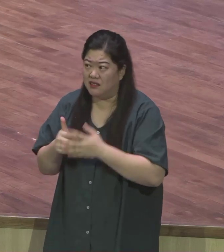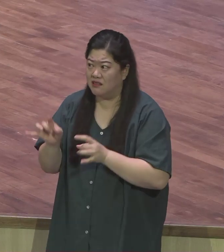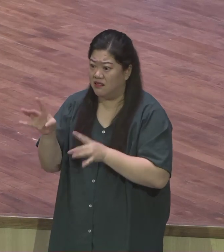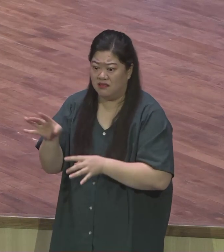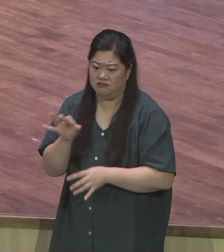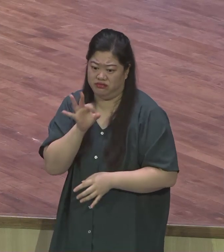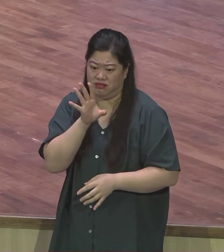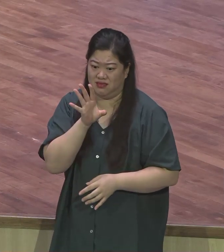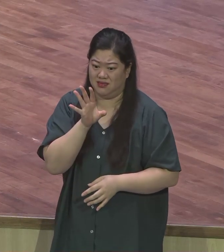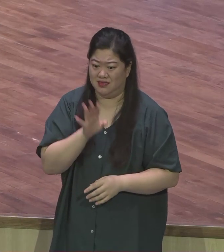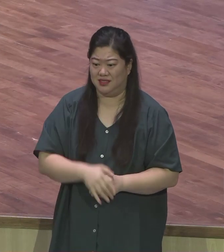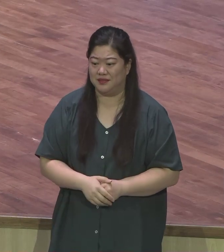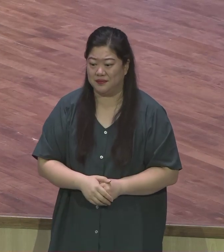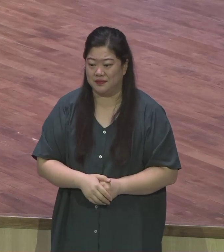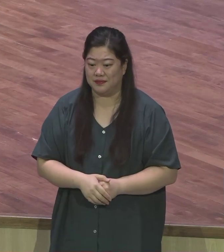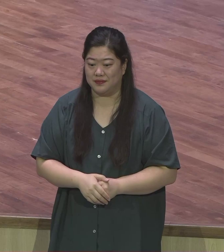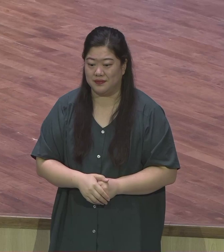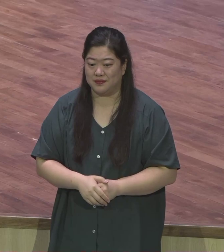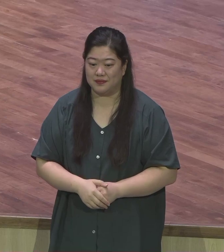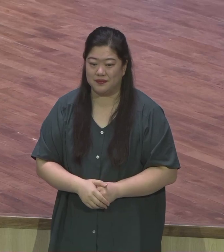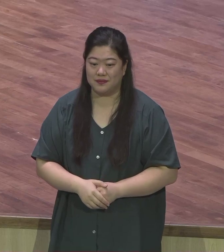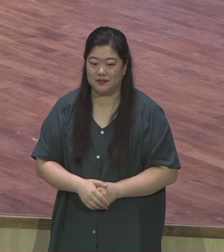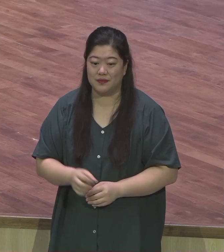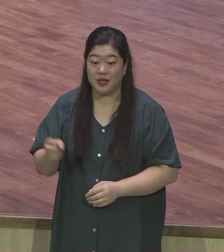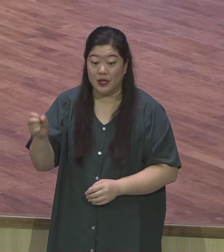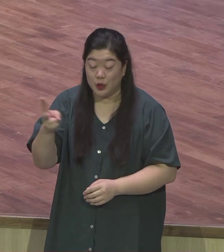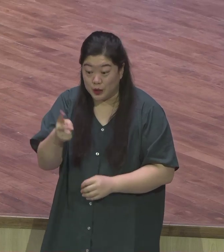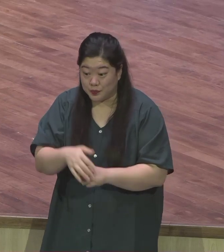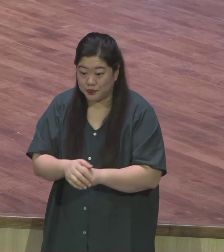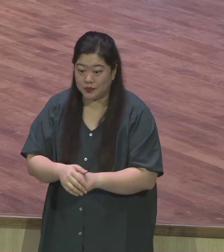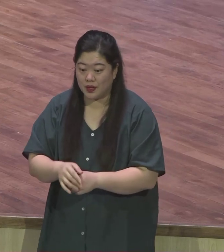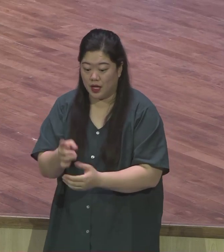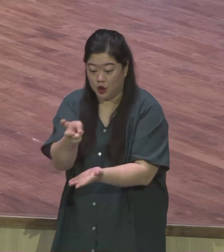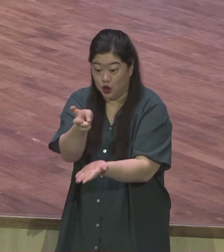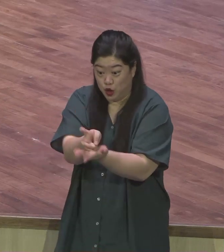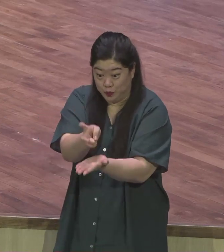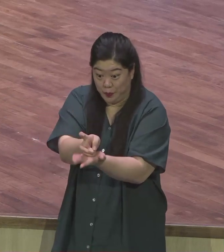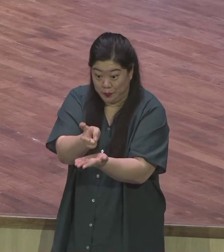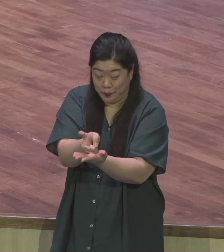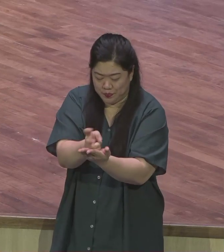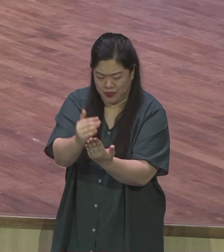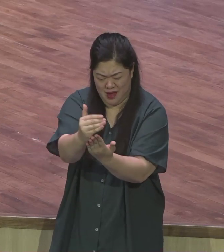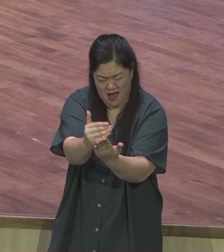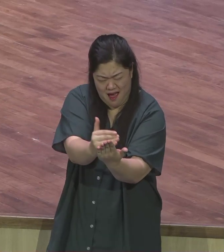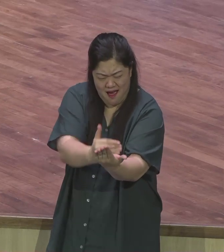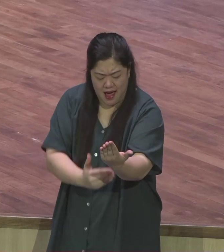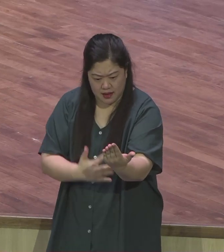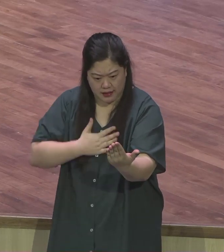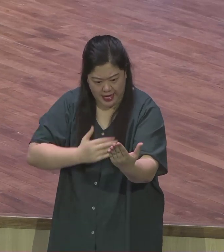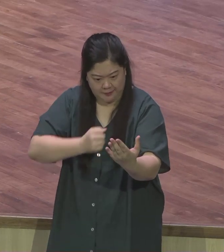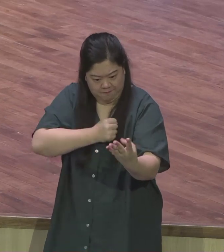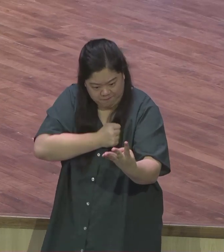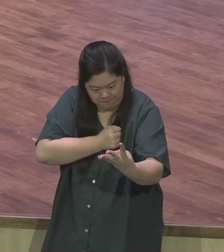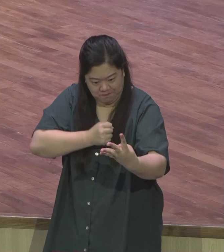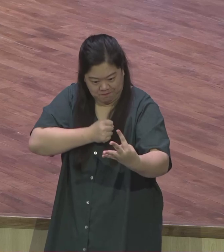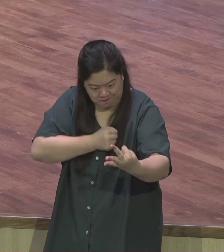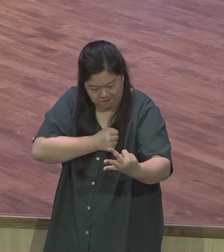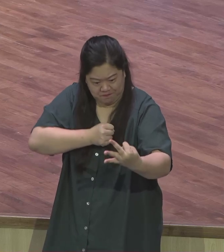율법을 지키지만 사실은 율법의 완성자가 되신 그리스도를 알지 못하므로 스스로에게 작은 죄 하나도 허용하지